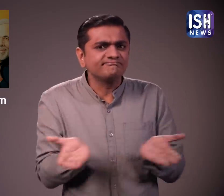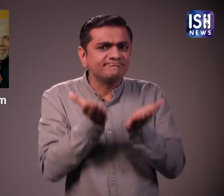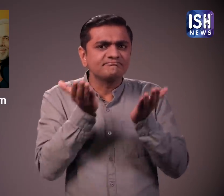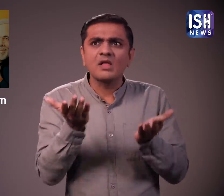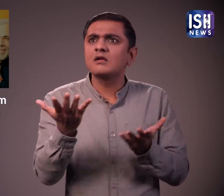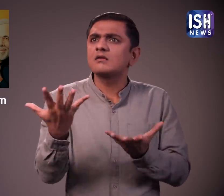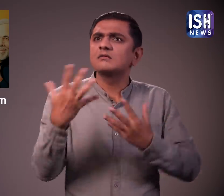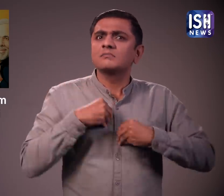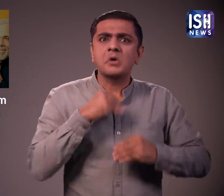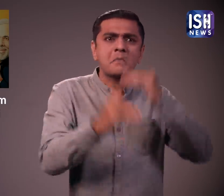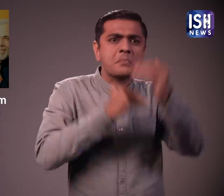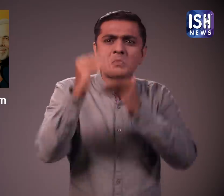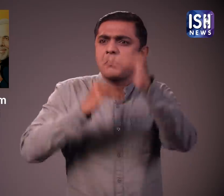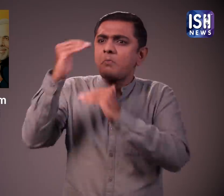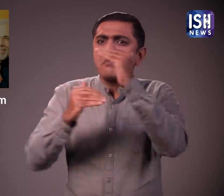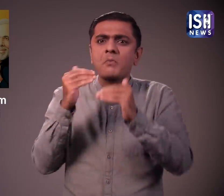बड़ी उचाईयों को हासल करते हैं